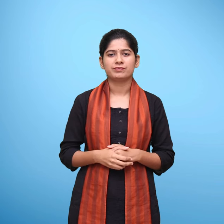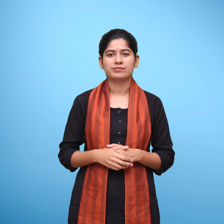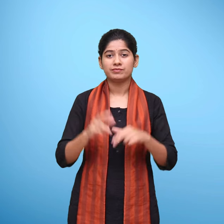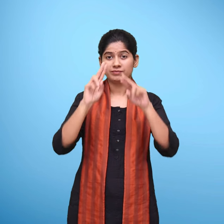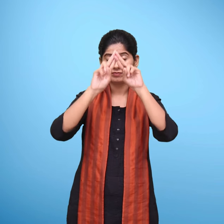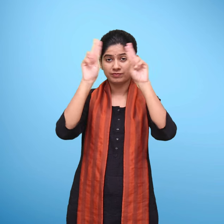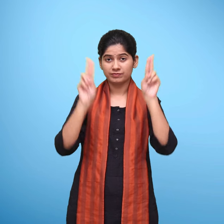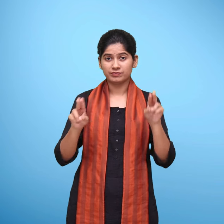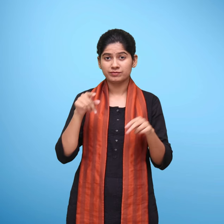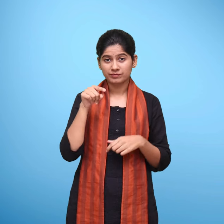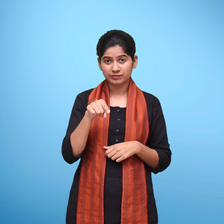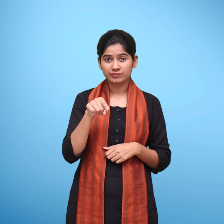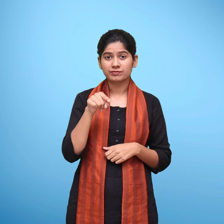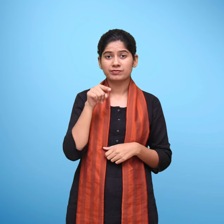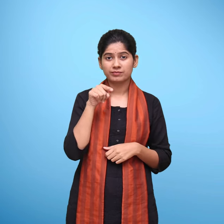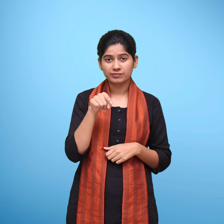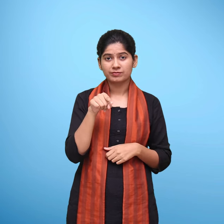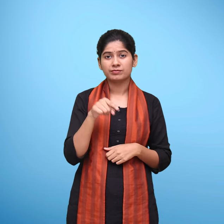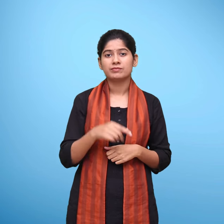राश्ट्रे टोल फ्री काउंसलिंग टेली हेल्प लाइन